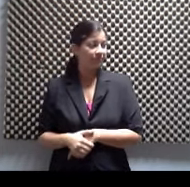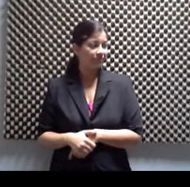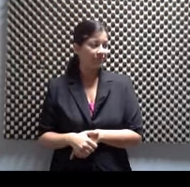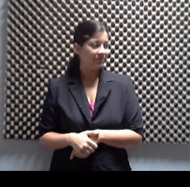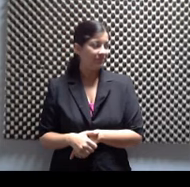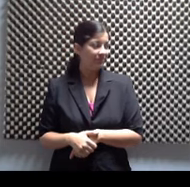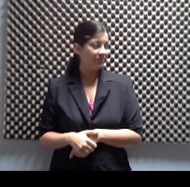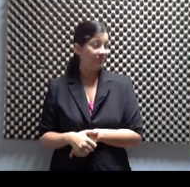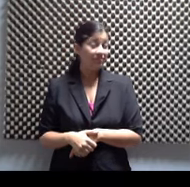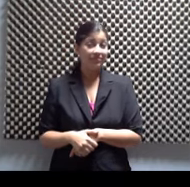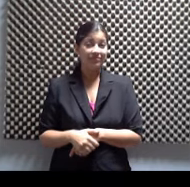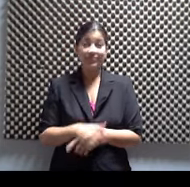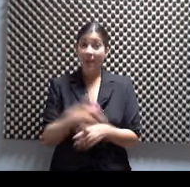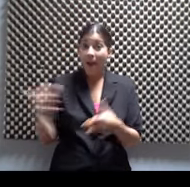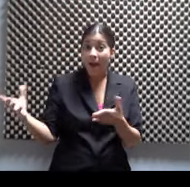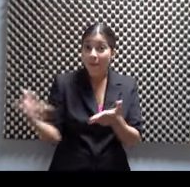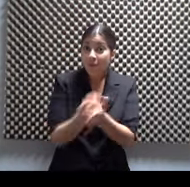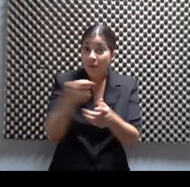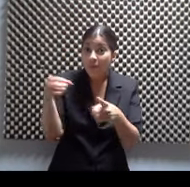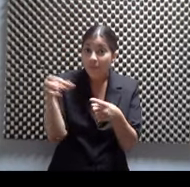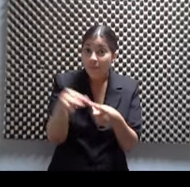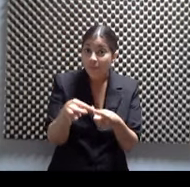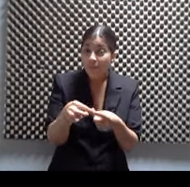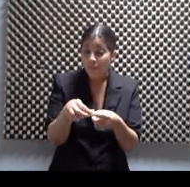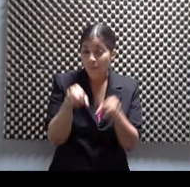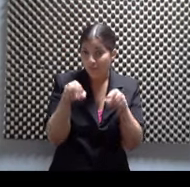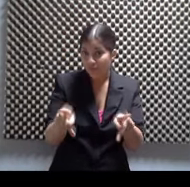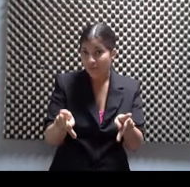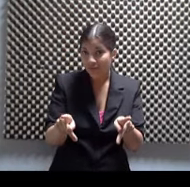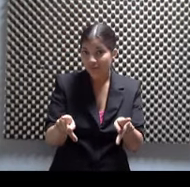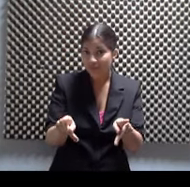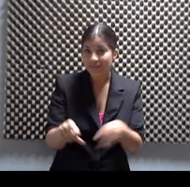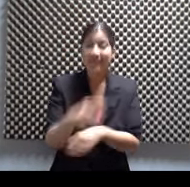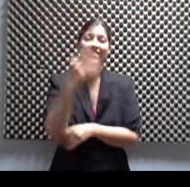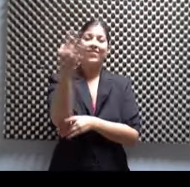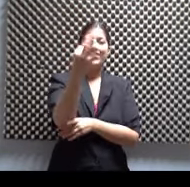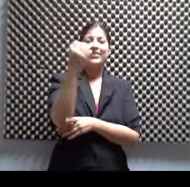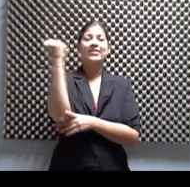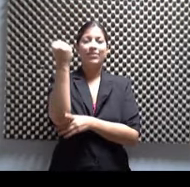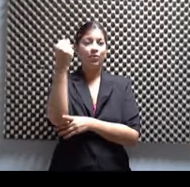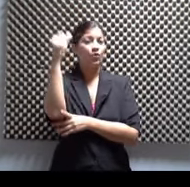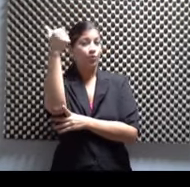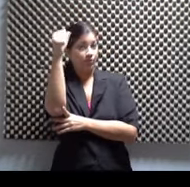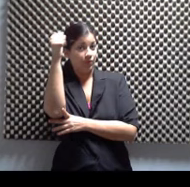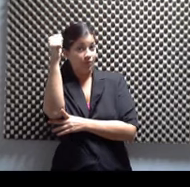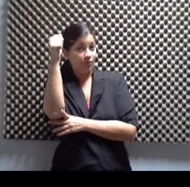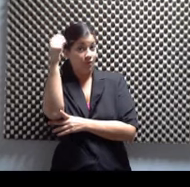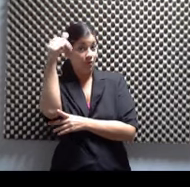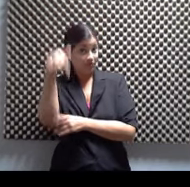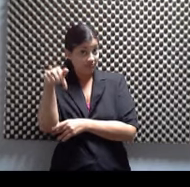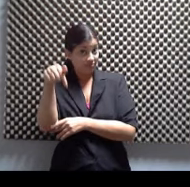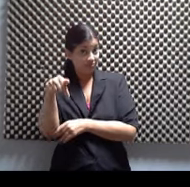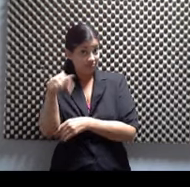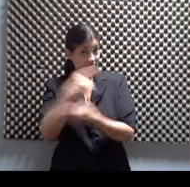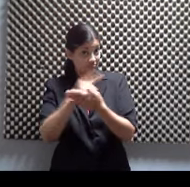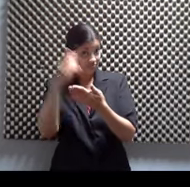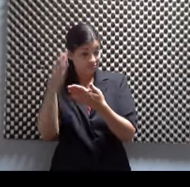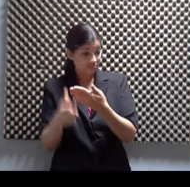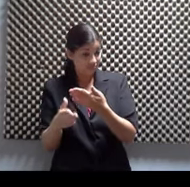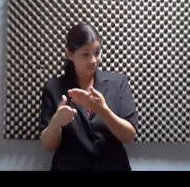alumbra. Así que ya saben, este viernes, sábado y domingo nos damos citas en Bellas Artes, teniendo la oportunidad de empezar a celebrar el mes de